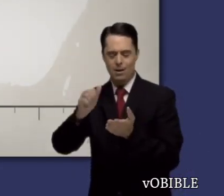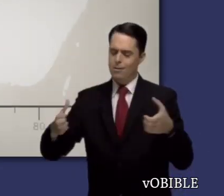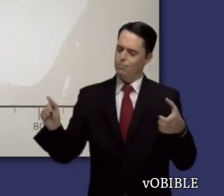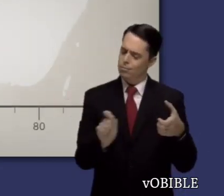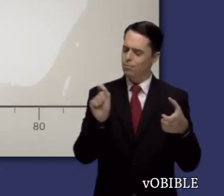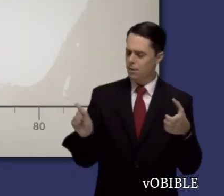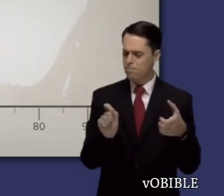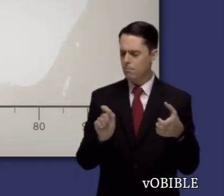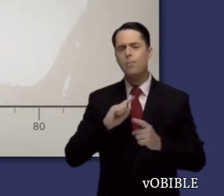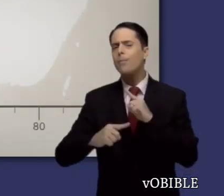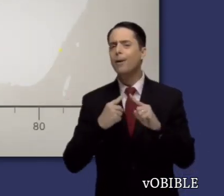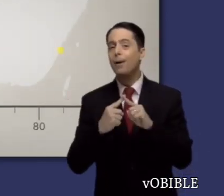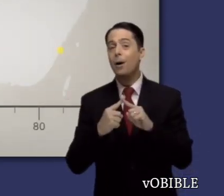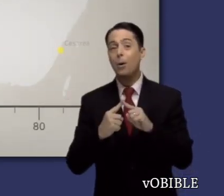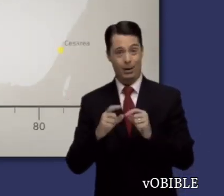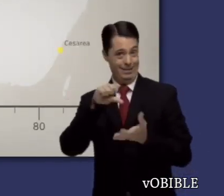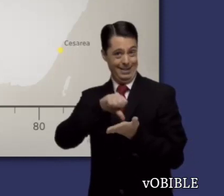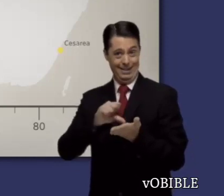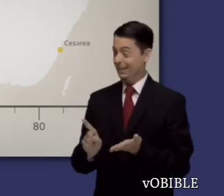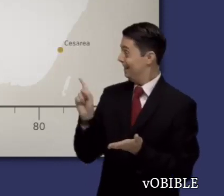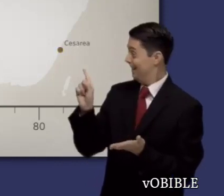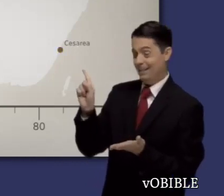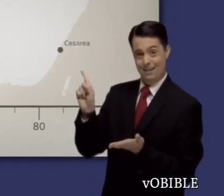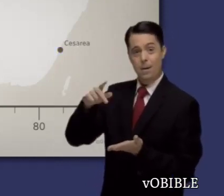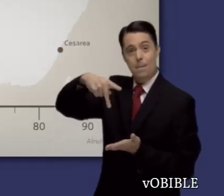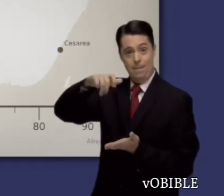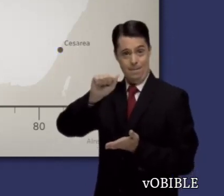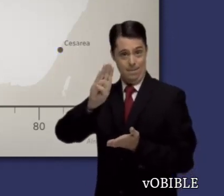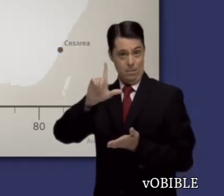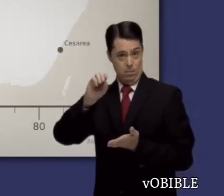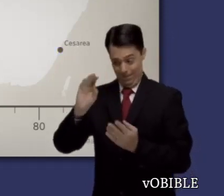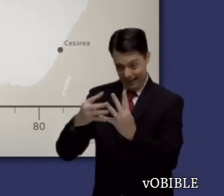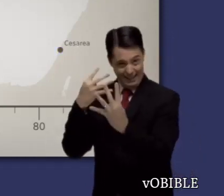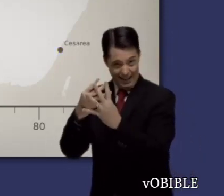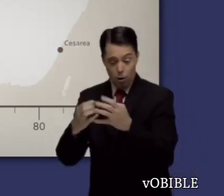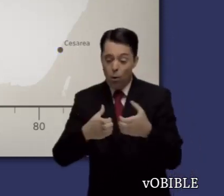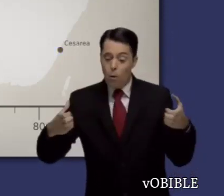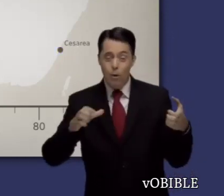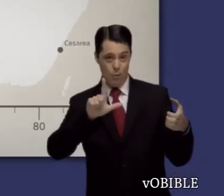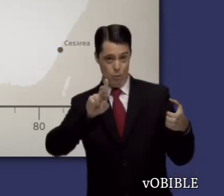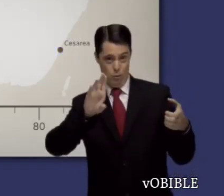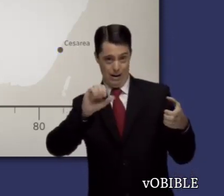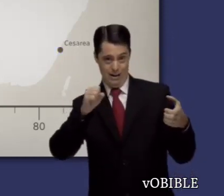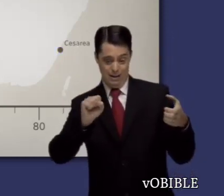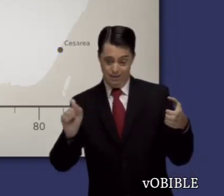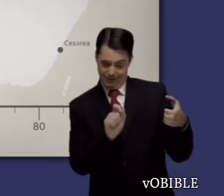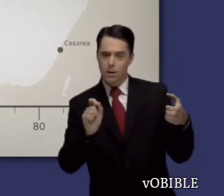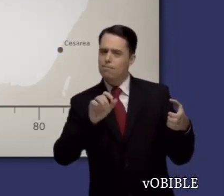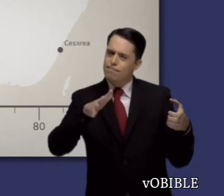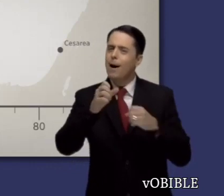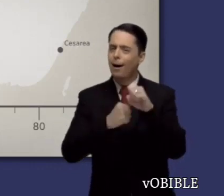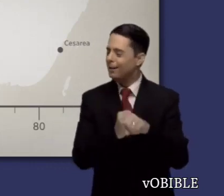Lucas debió escribir este libro en Cesarea mientras Pablo estuvo encarcelado allí desde alrededor del 56 al